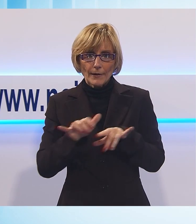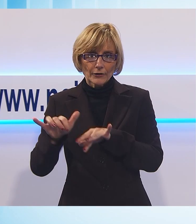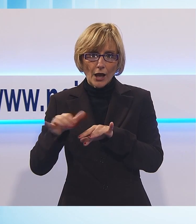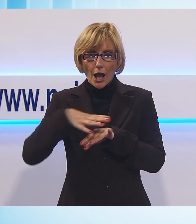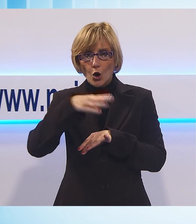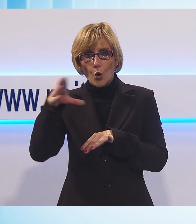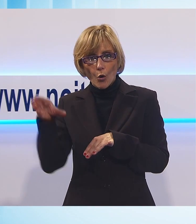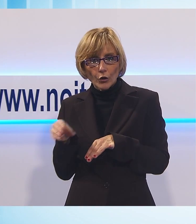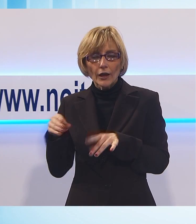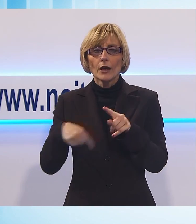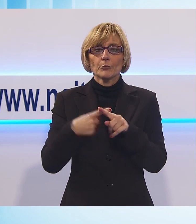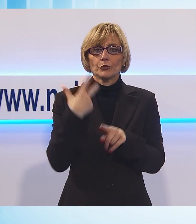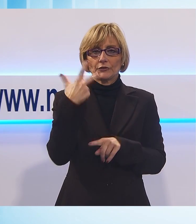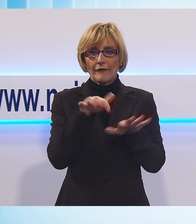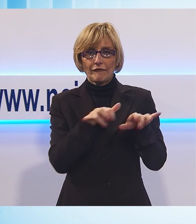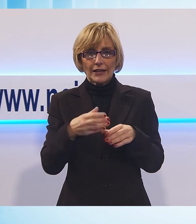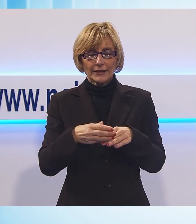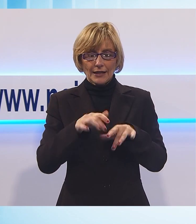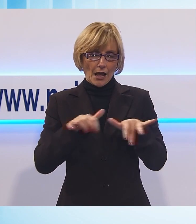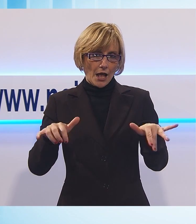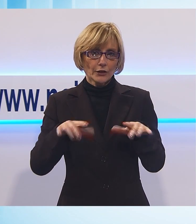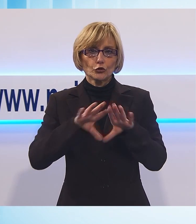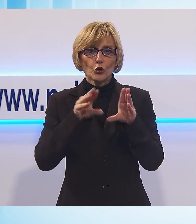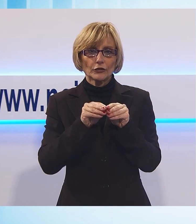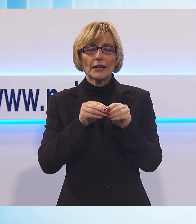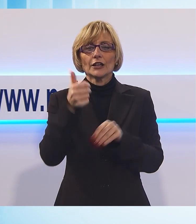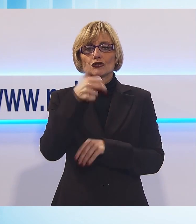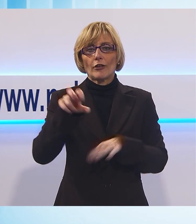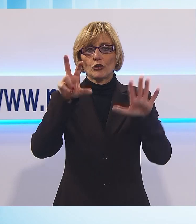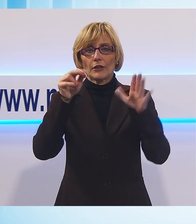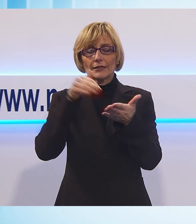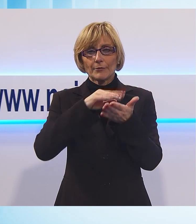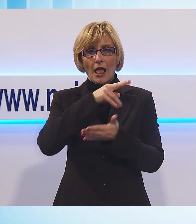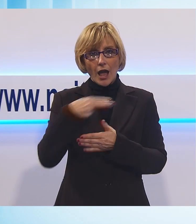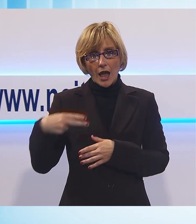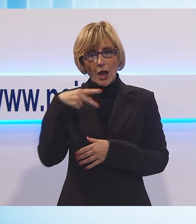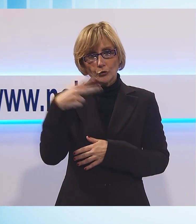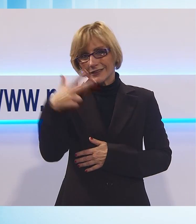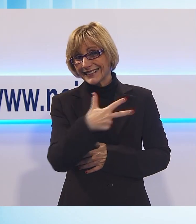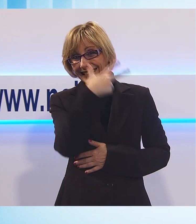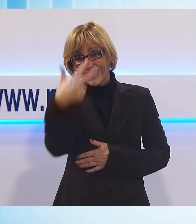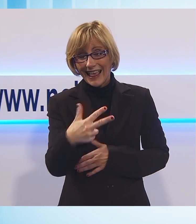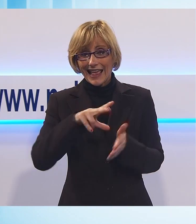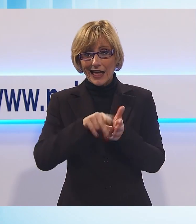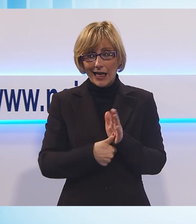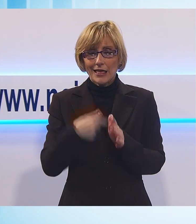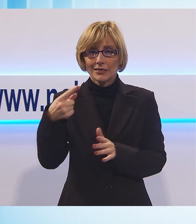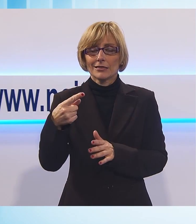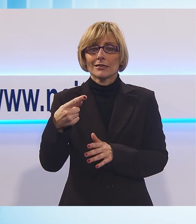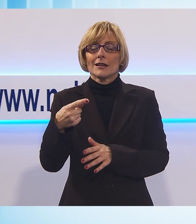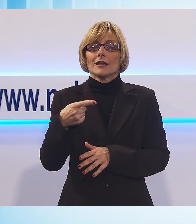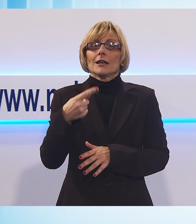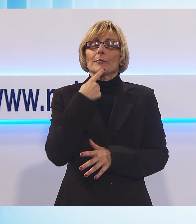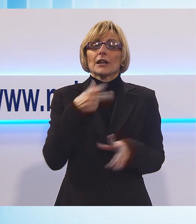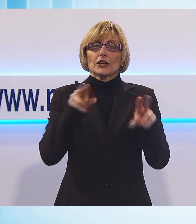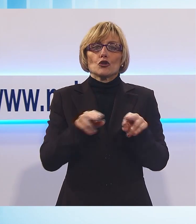verticali. Un totale di 180 mila euro in tre anni, tanto l'ente lucchese ha messo a disposizione del Conservatorio per rinnovare